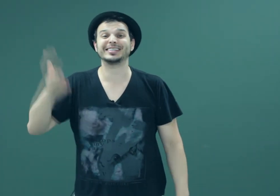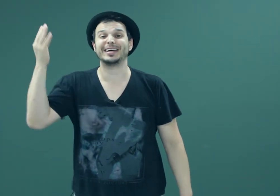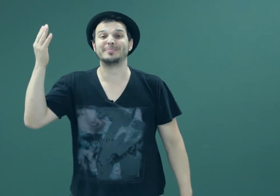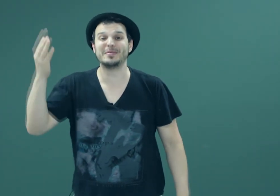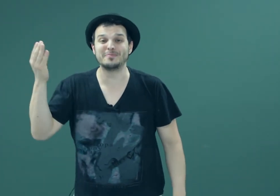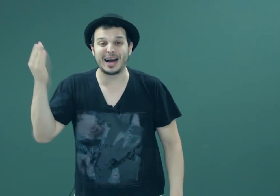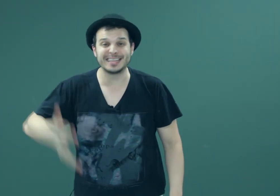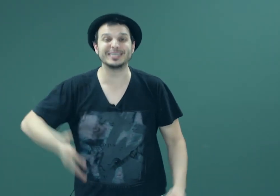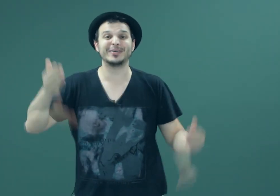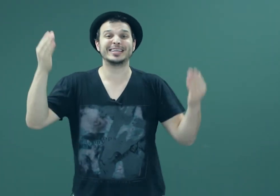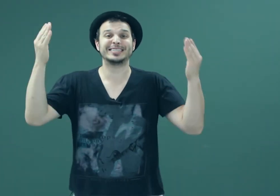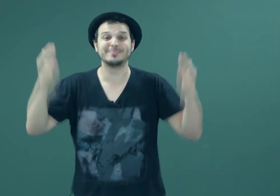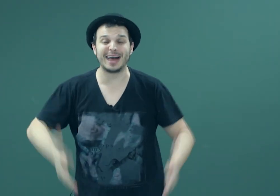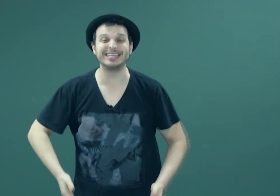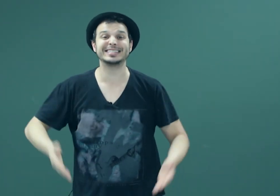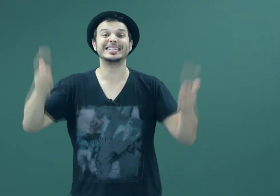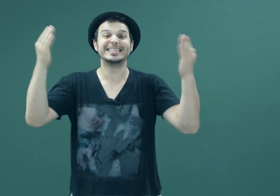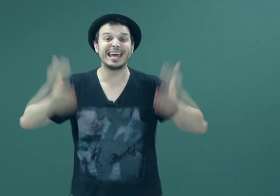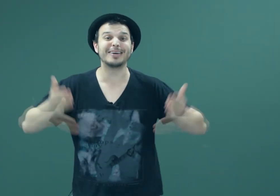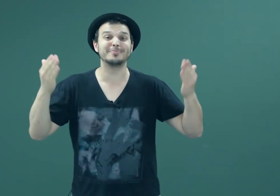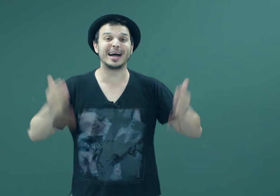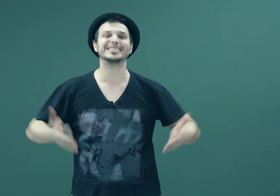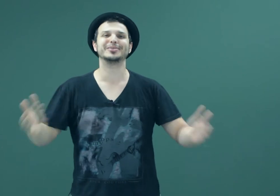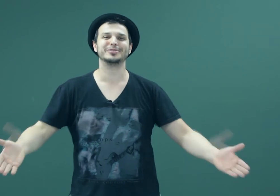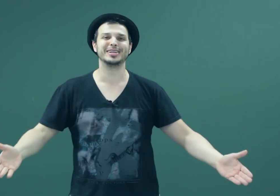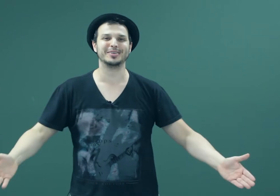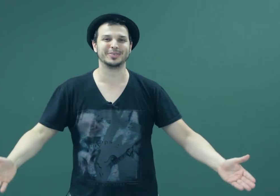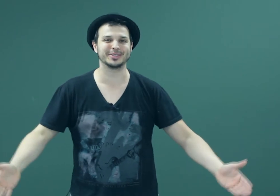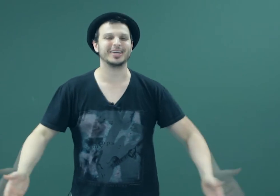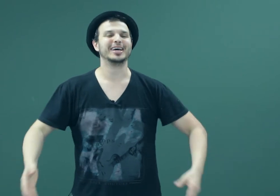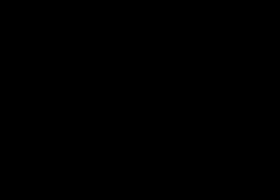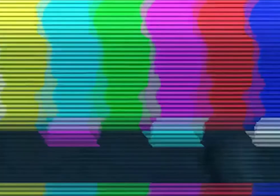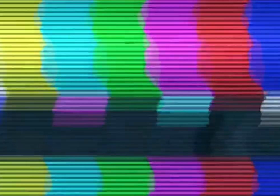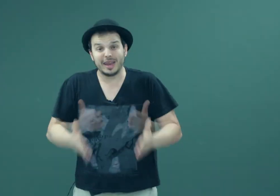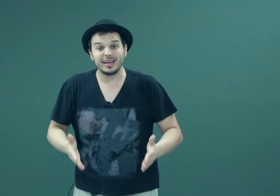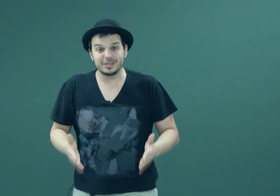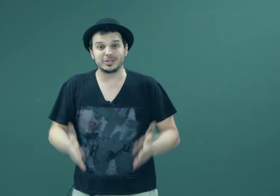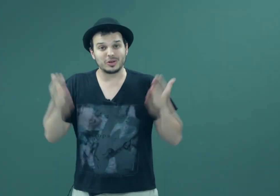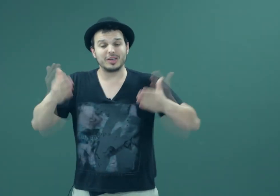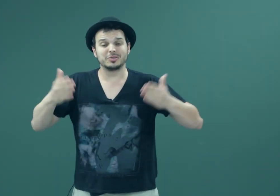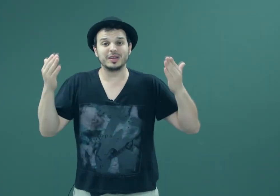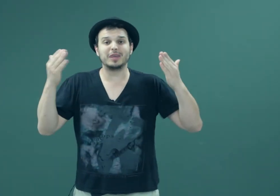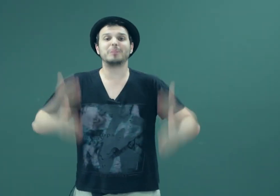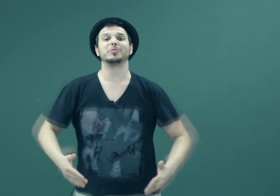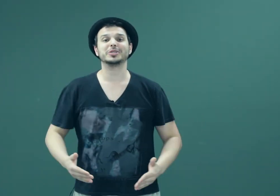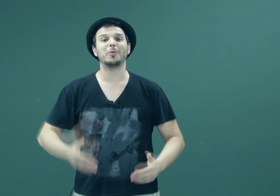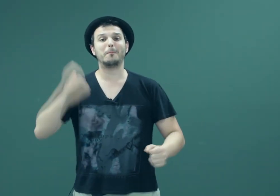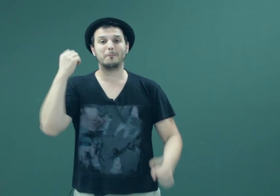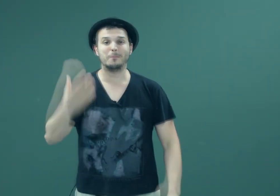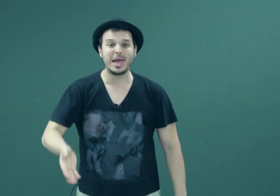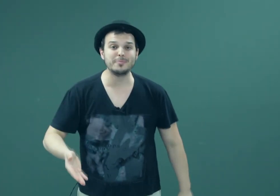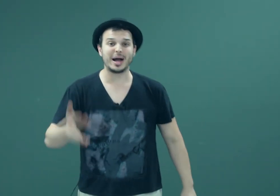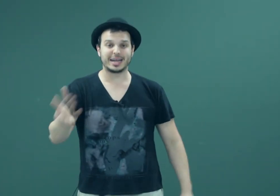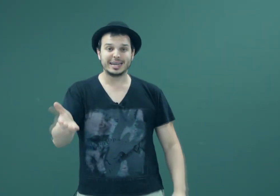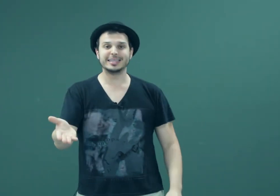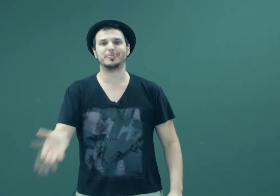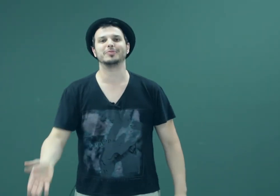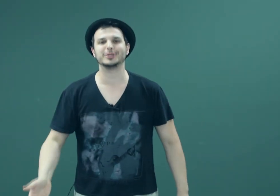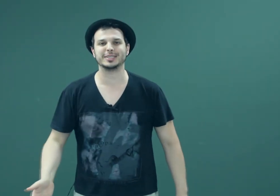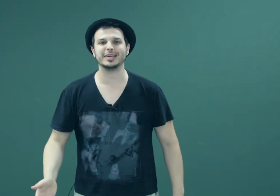saber mais e conhecer mais e ler mais audiolivros. Para isso, a Toca Livros vai dar uma promoção bem bacana pra você.